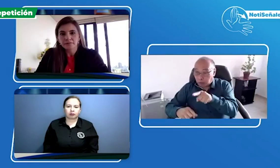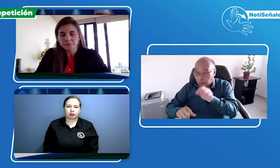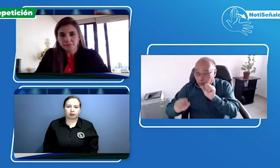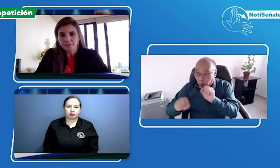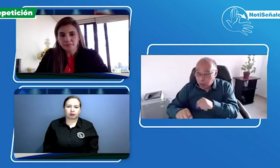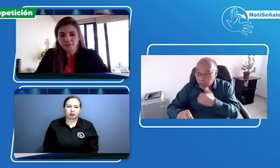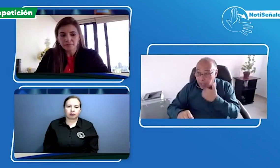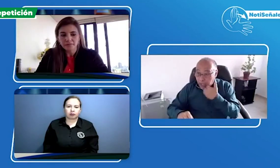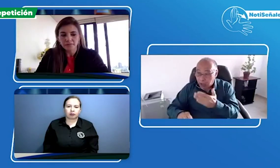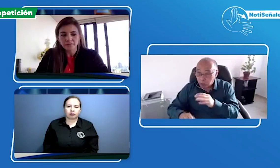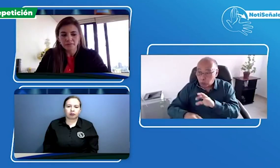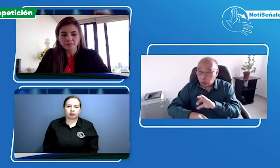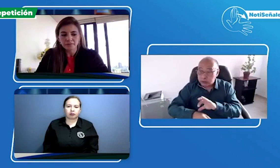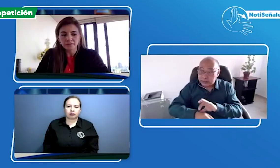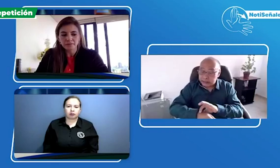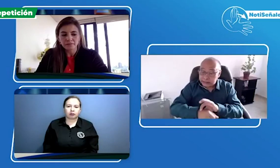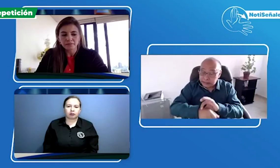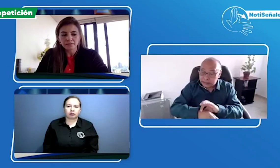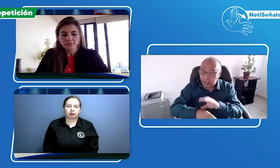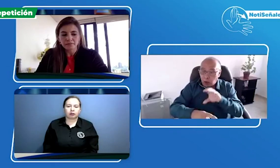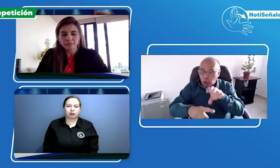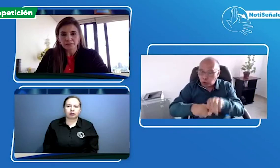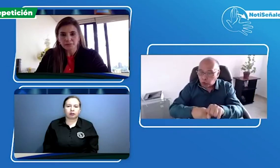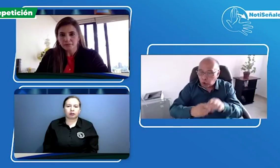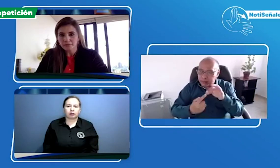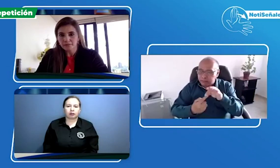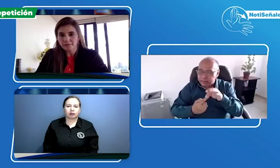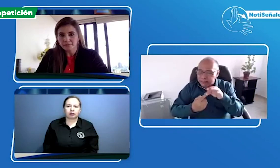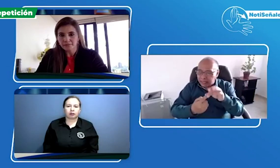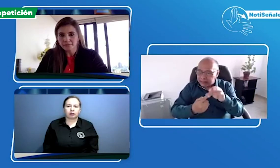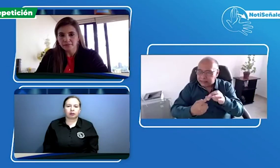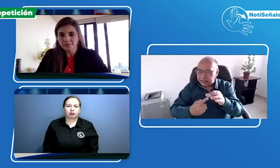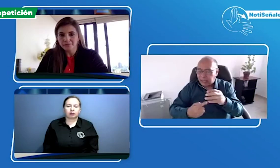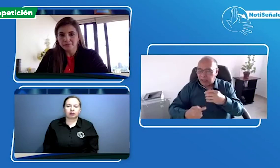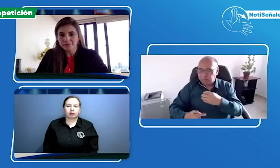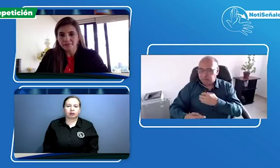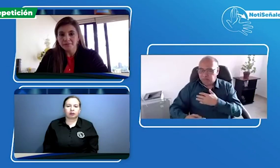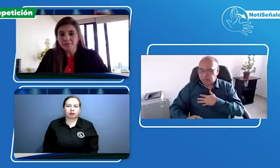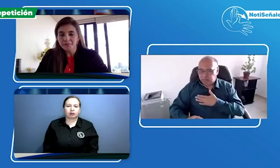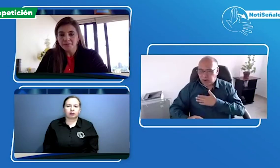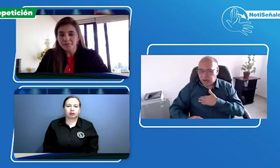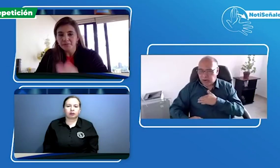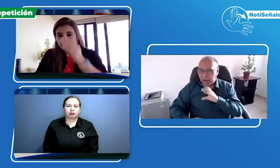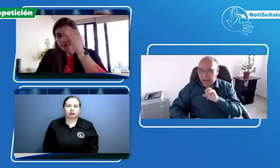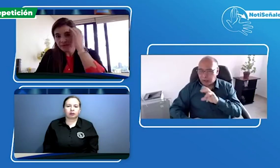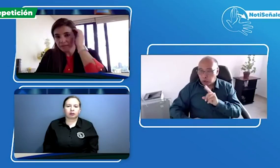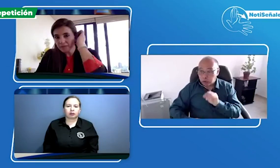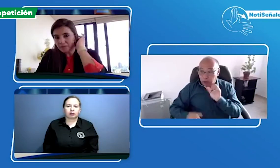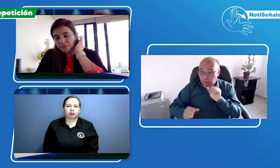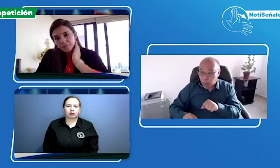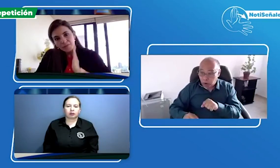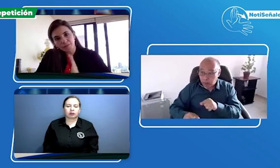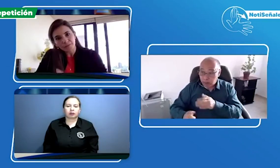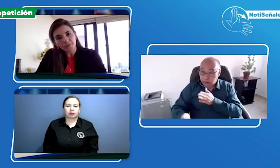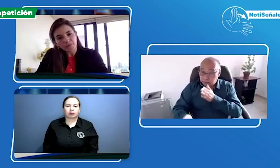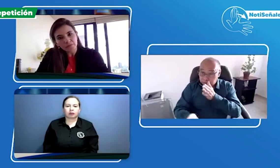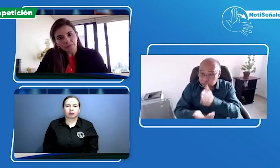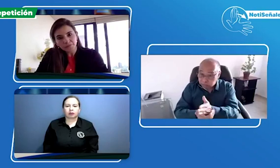que tiene convenio con col subsidio me gustaría saber si ustedes puedo contar por ejemplo para mis